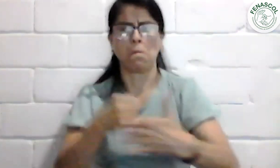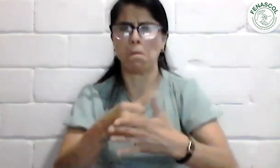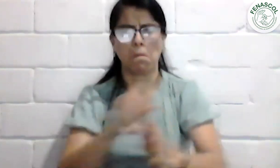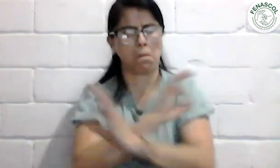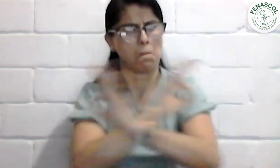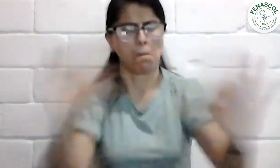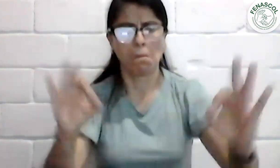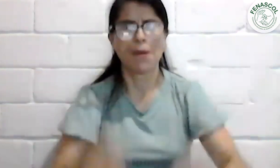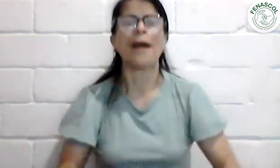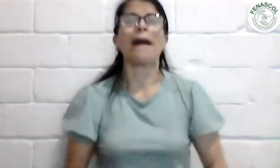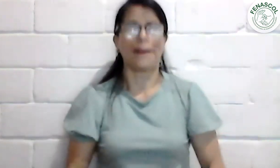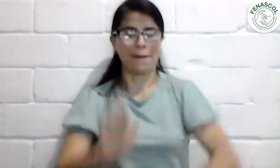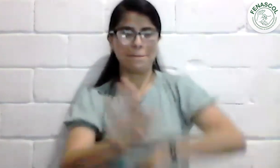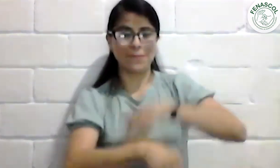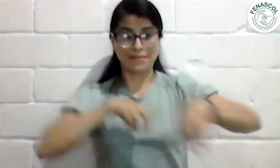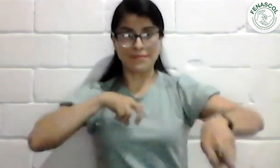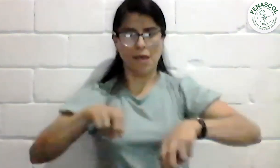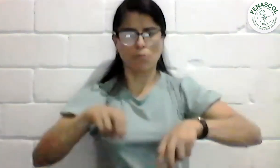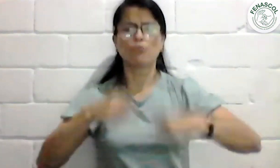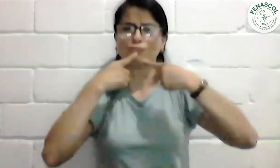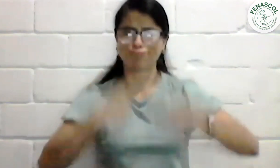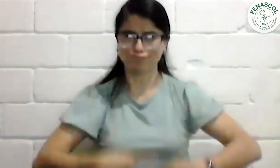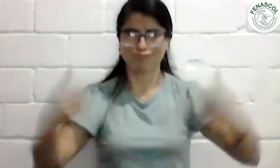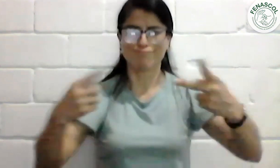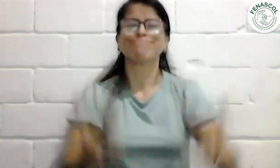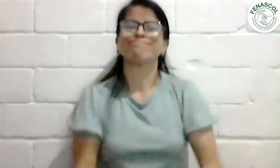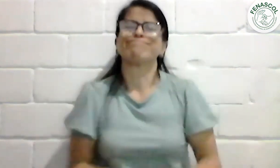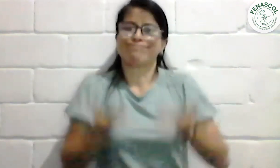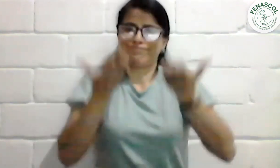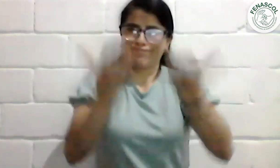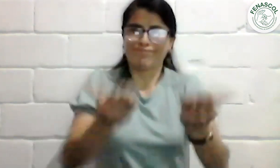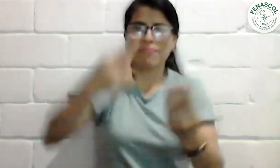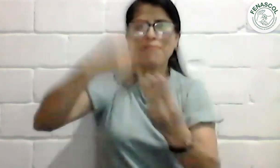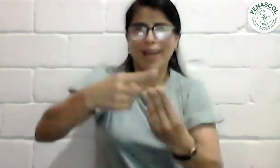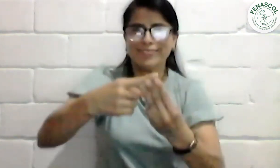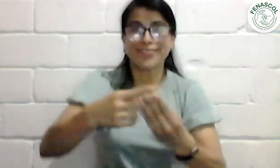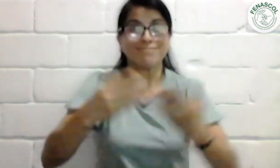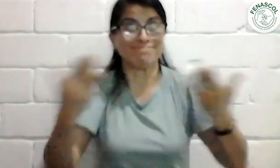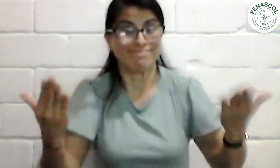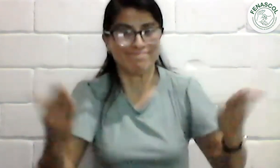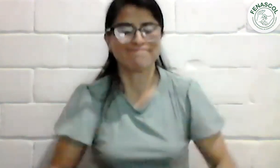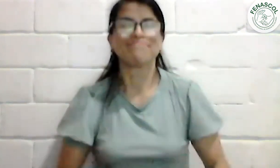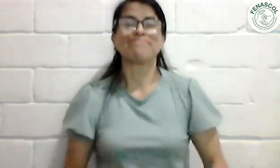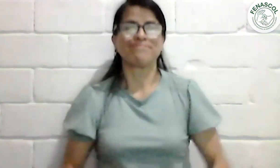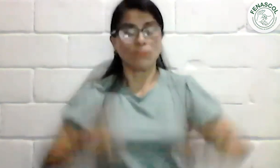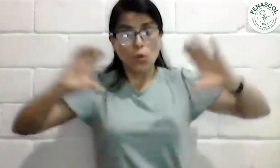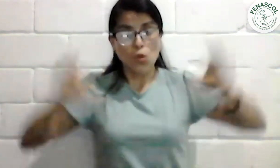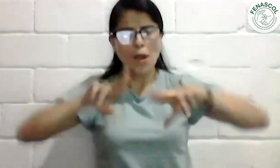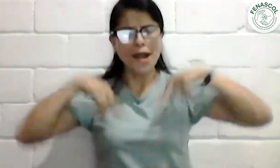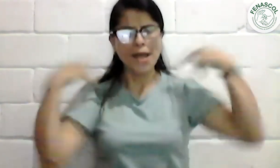no hay ninguna relación con la siniestralidad en las vías en relación al manejo de las personas sordas. Es por eso que se